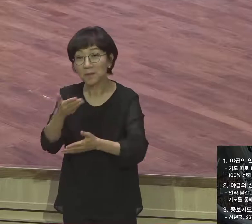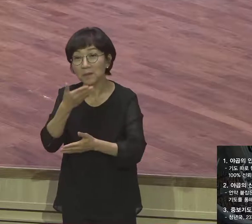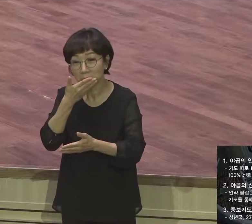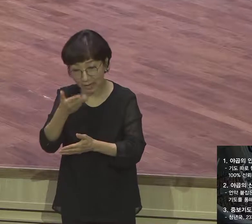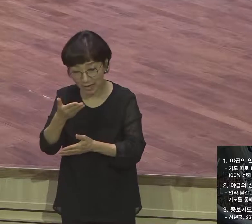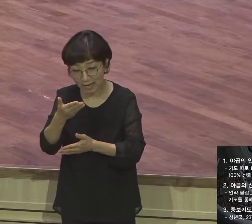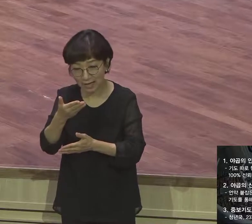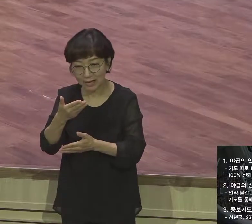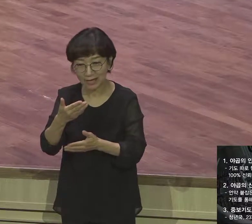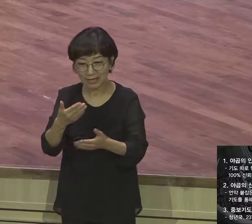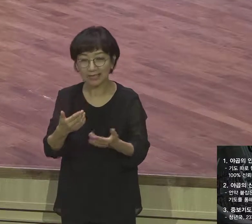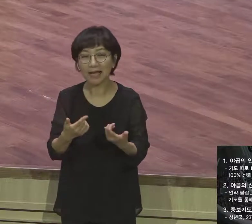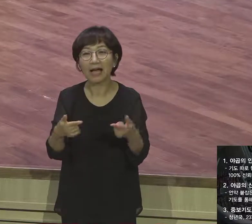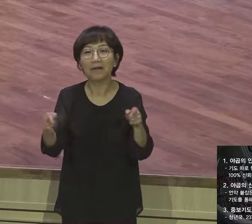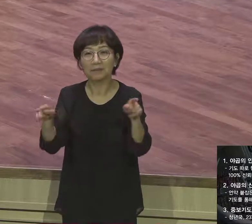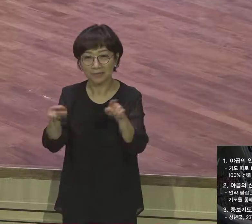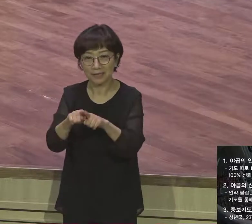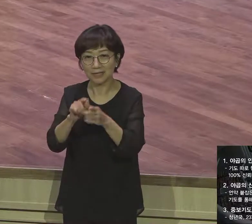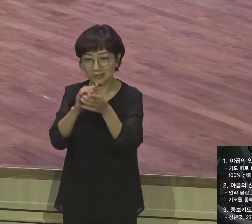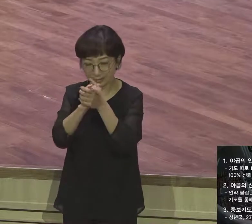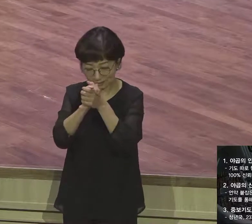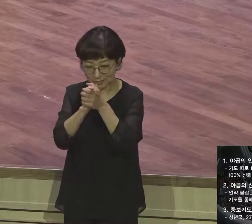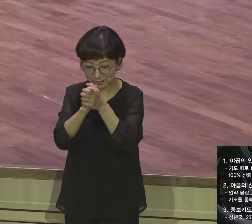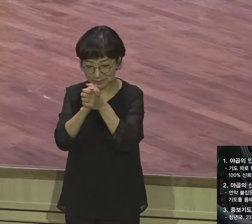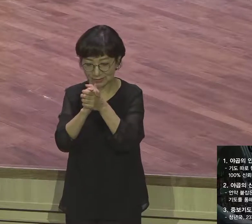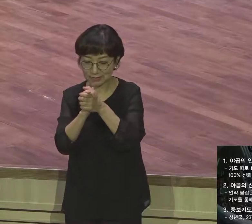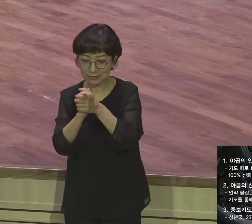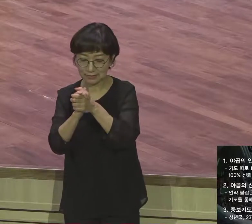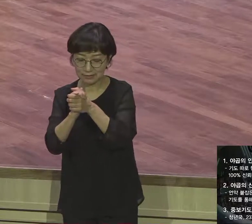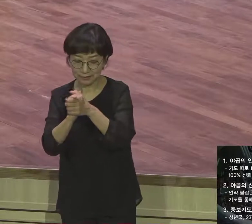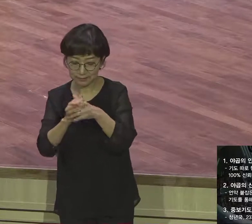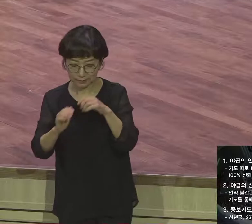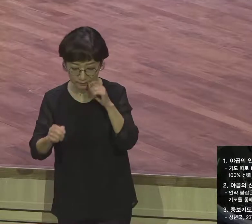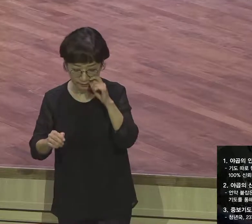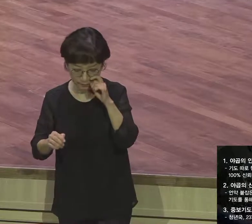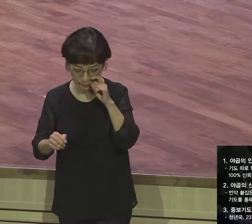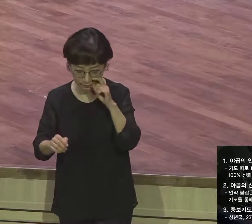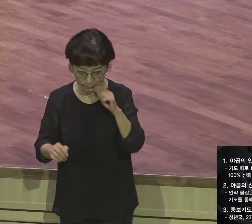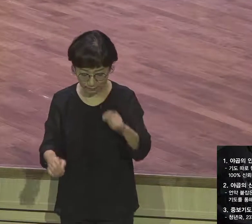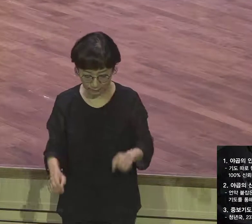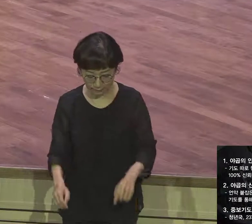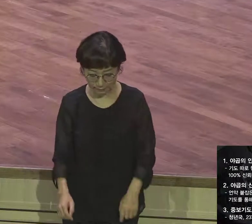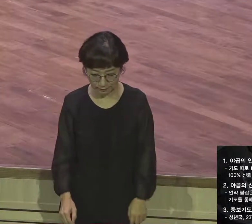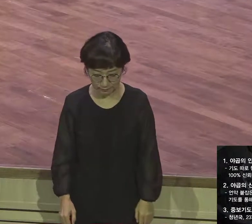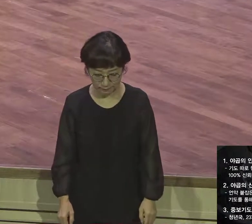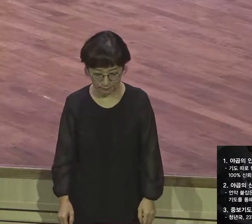주여 사랑에 수리하고 자른 분야 감사합니다 주여 성령께서